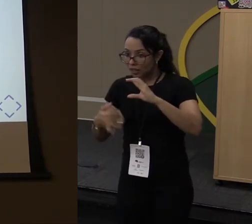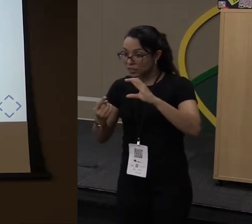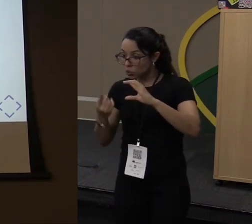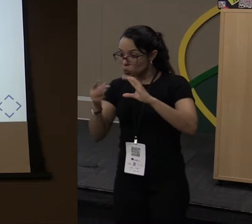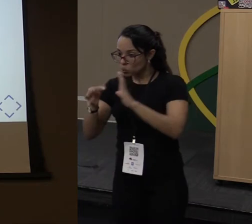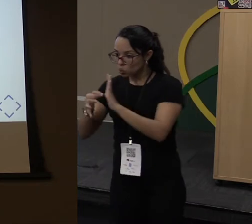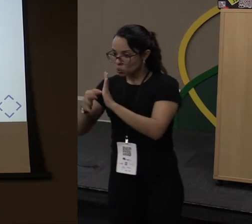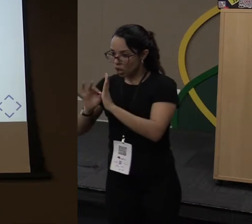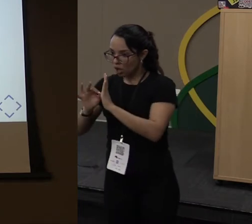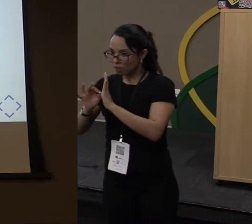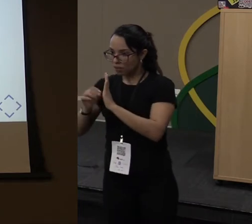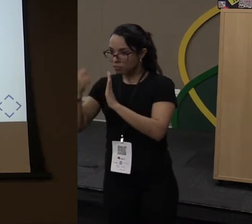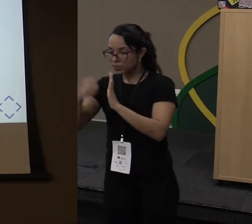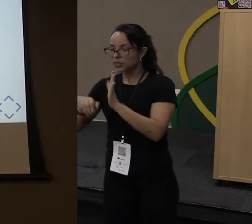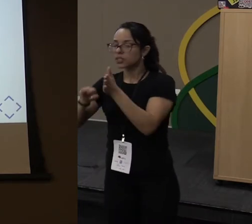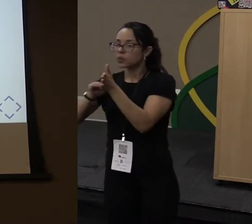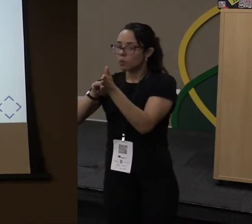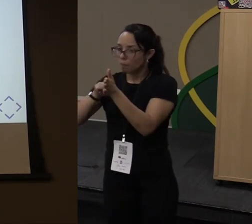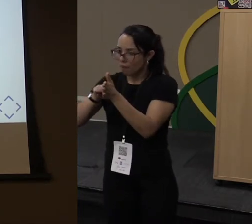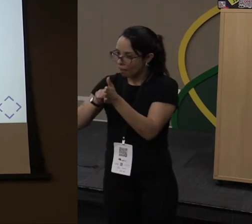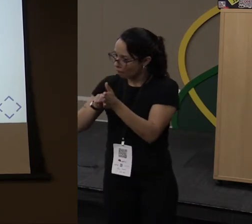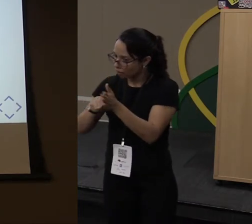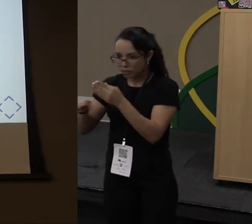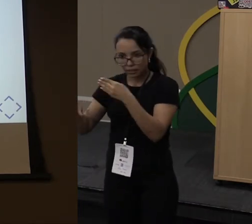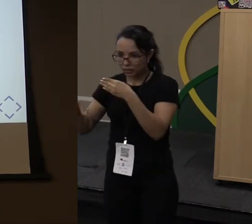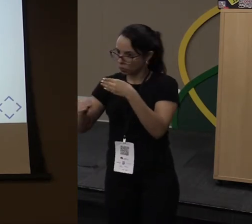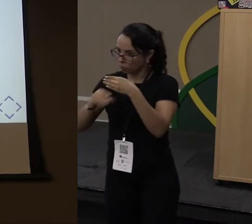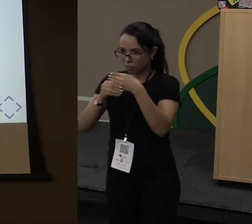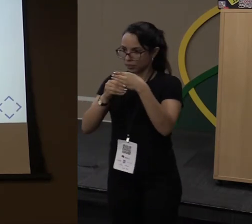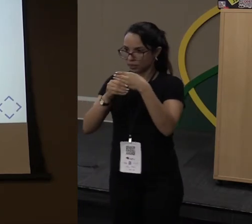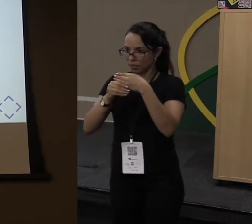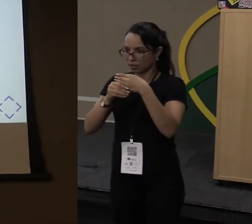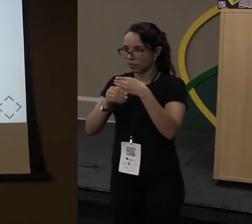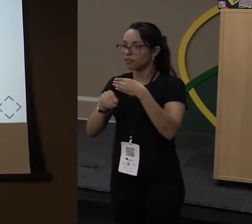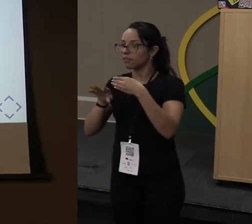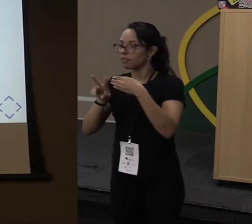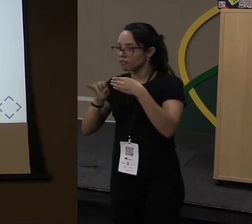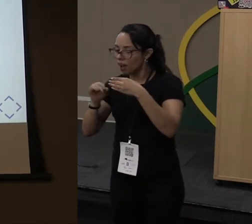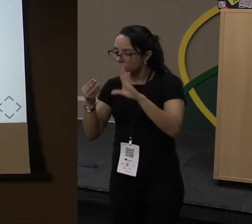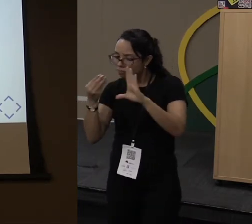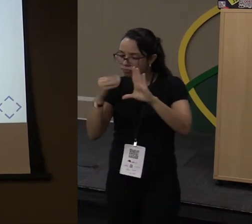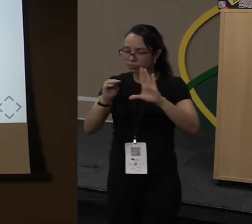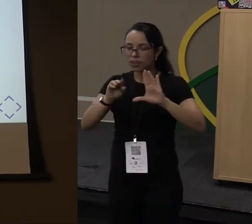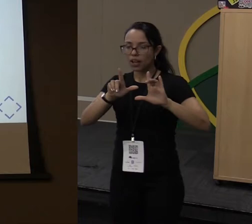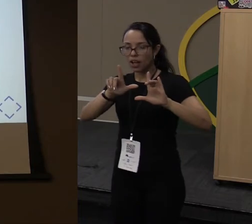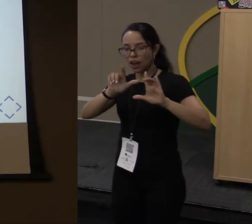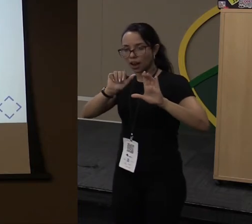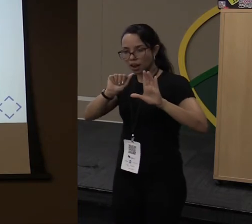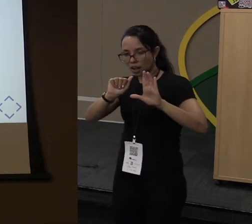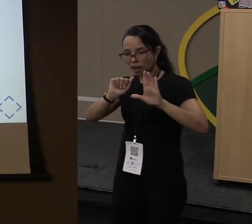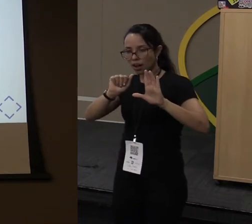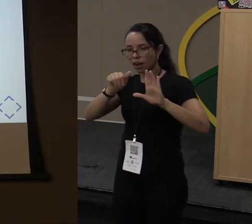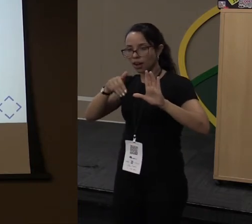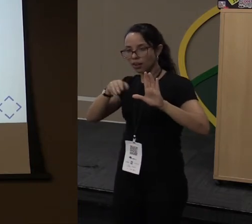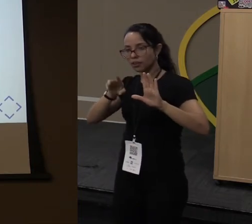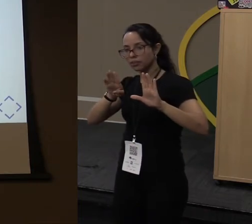precisa ter um método não implementável. Que é o que vai receber a sua Lambda. E ela pode ter n métodos de default.